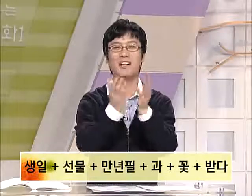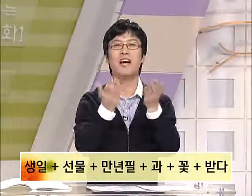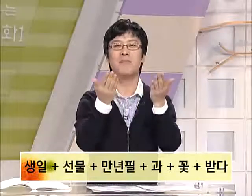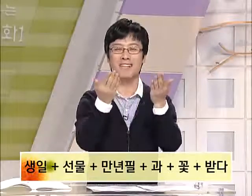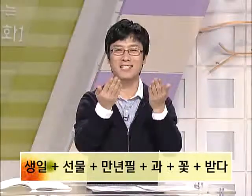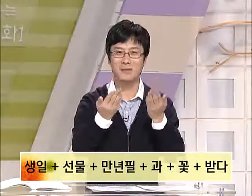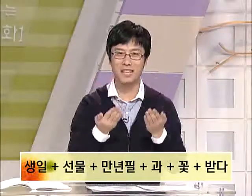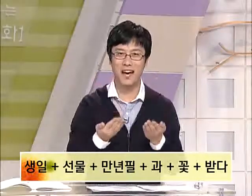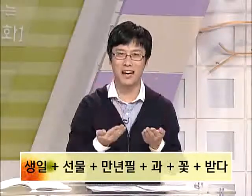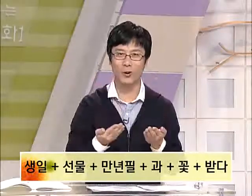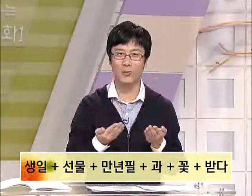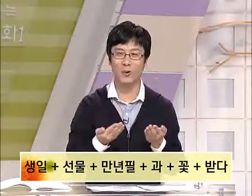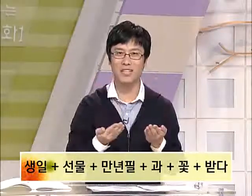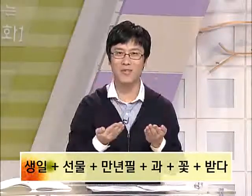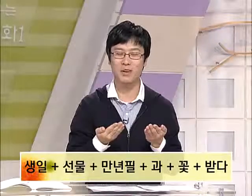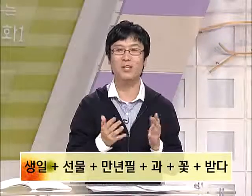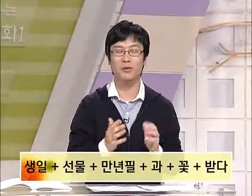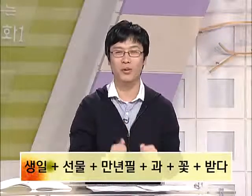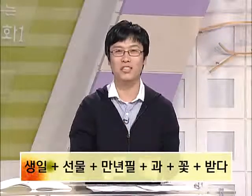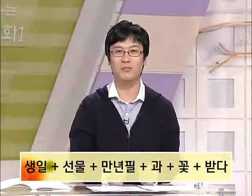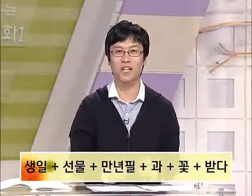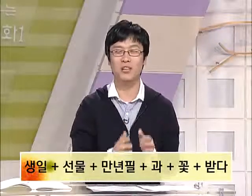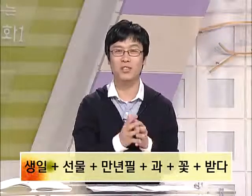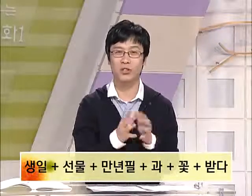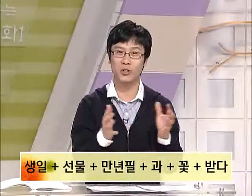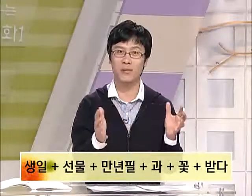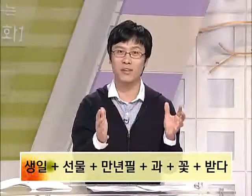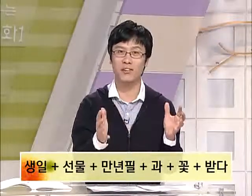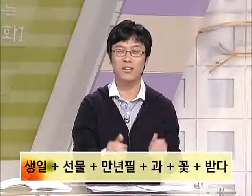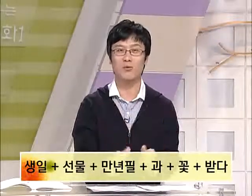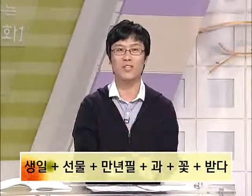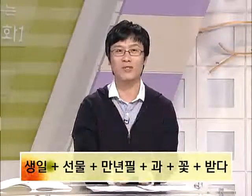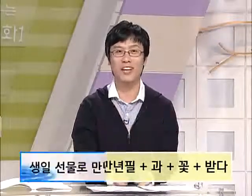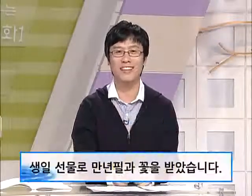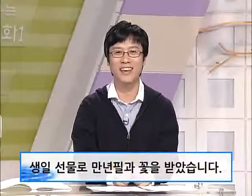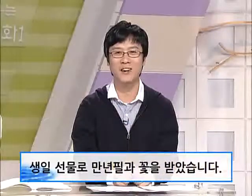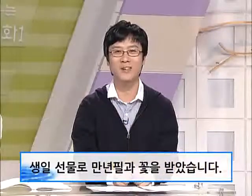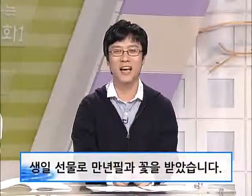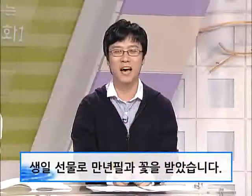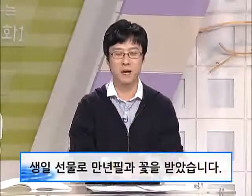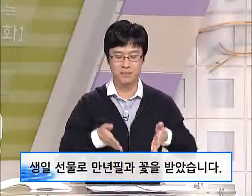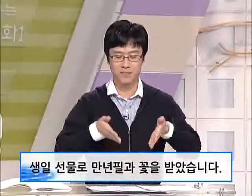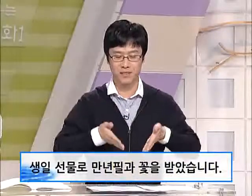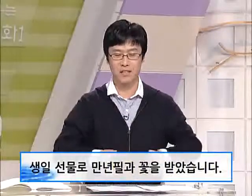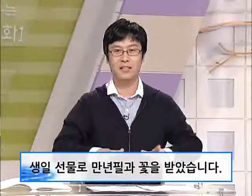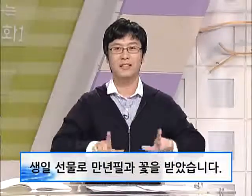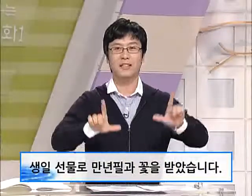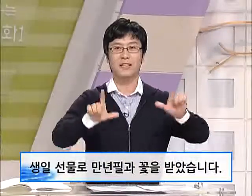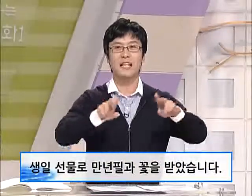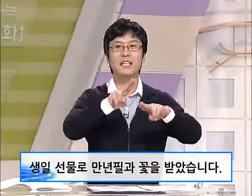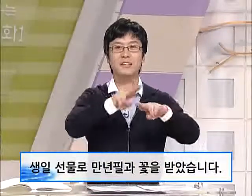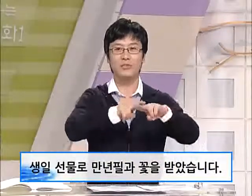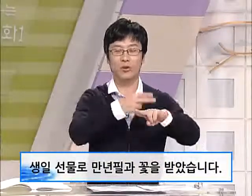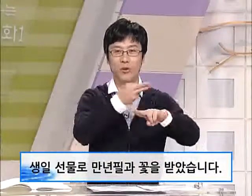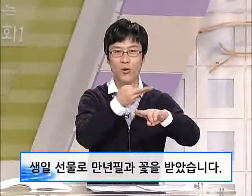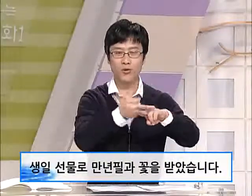받았습니다. 라고 표현하시면 되겠습니다. 이것을 연결하면 문장이 되겠네요. 자 생일 선물로